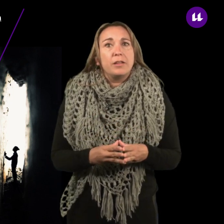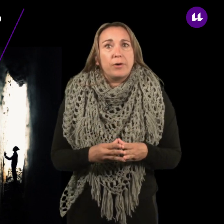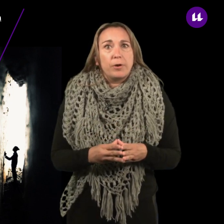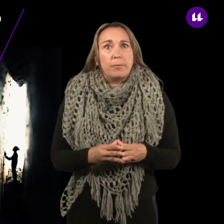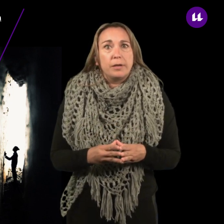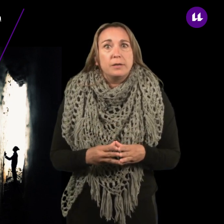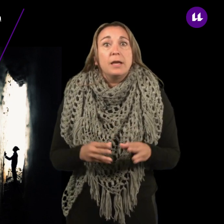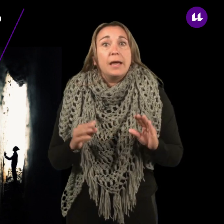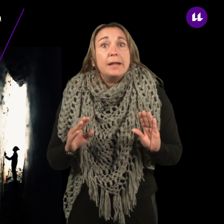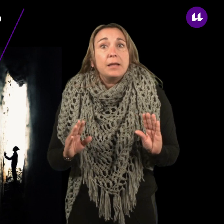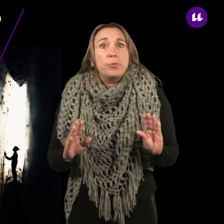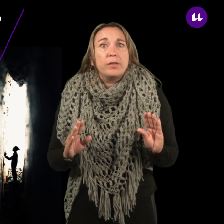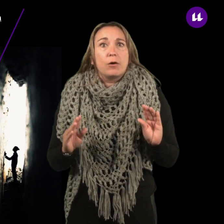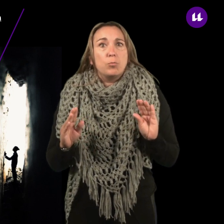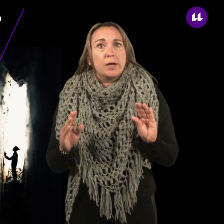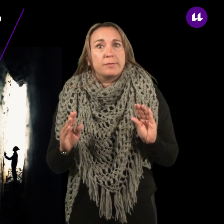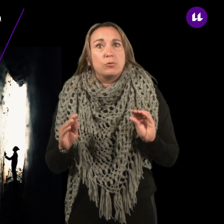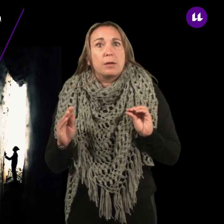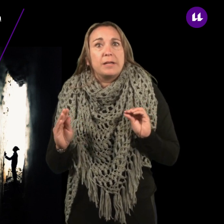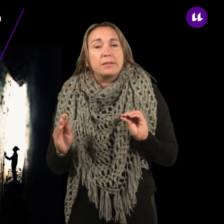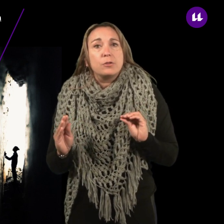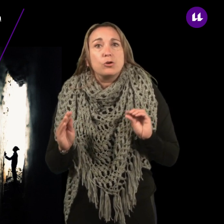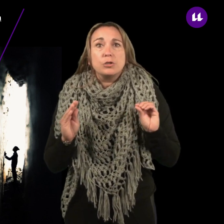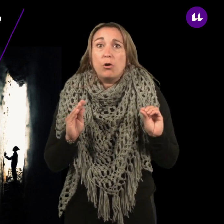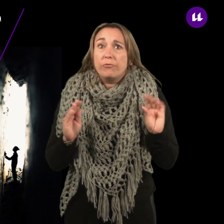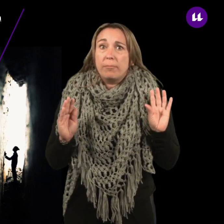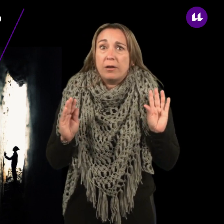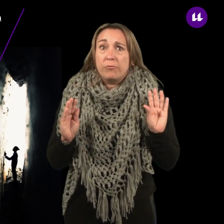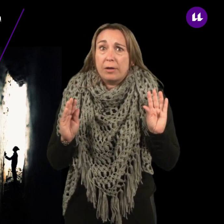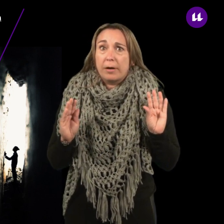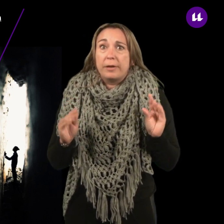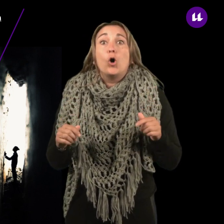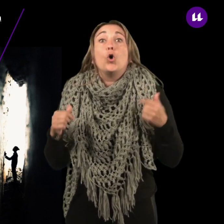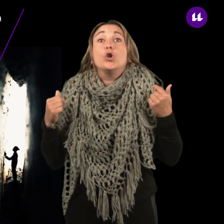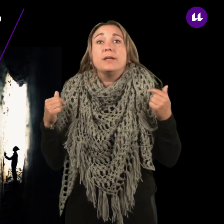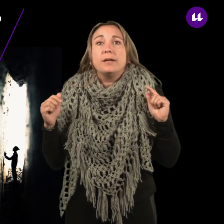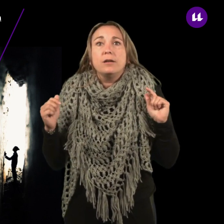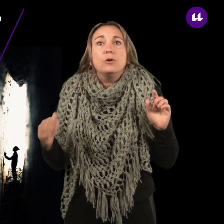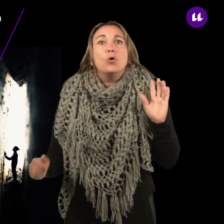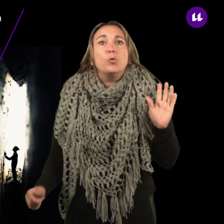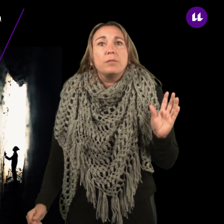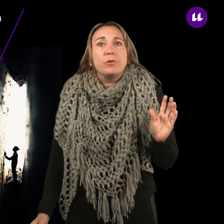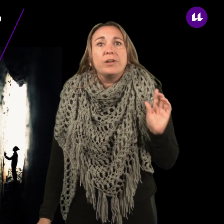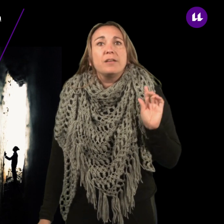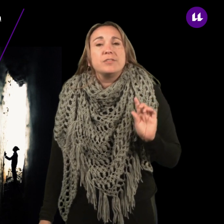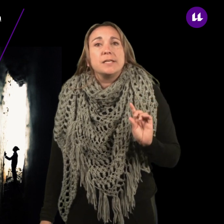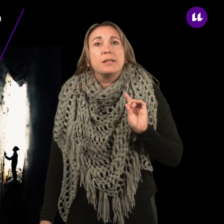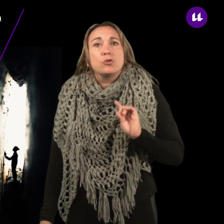desfavorable, en el que pueden acumularse contaminantes tóxicos o inflamables o tener una atmósfera deficiente en